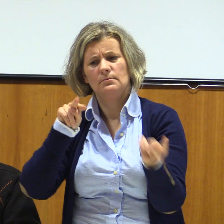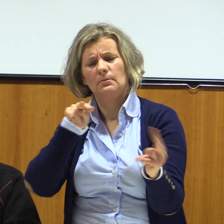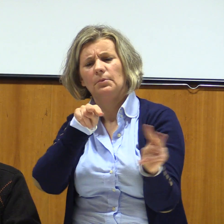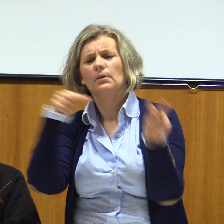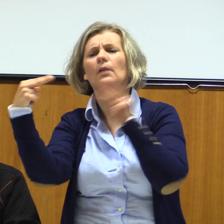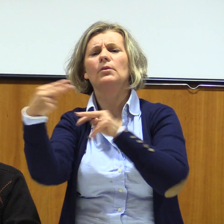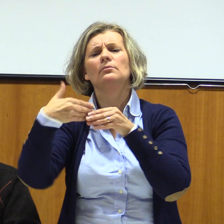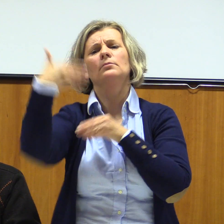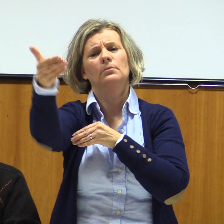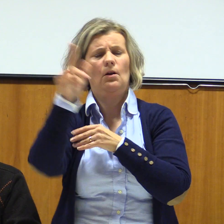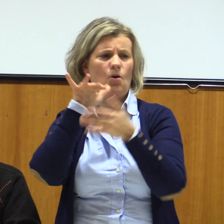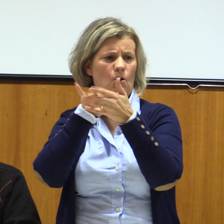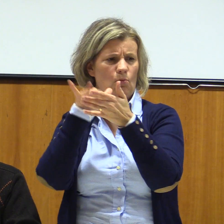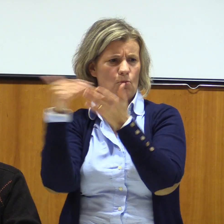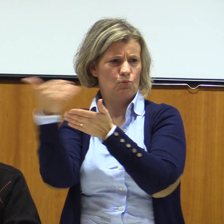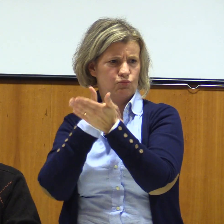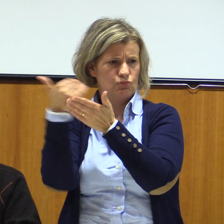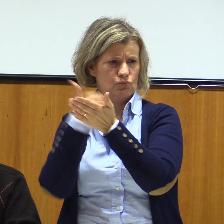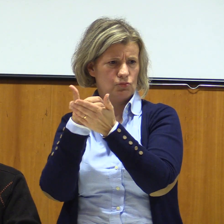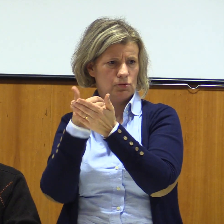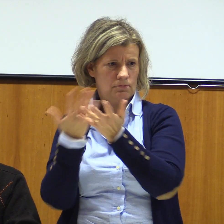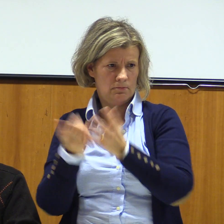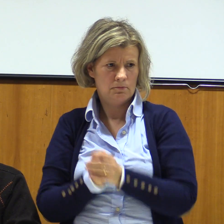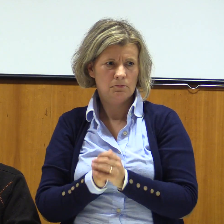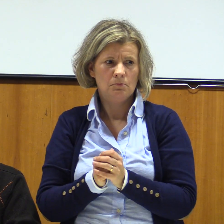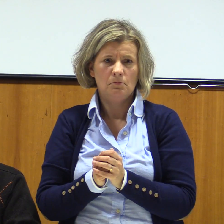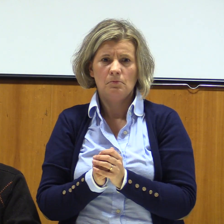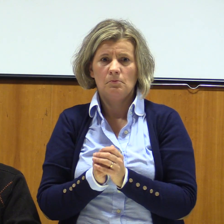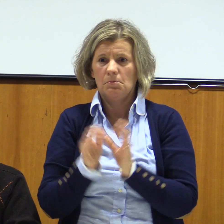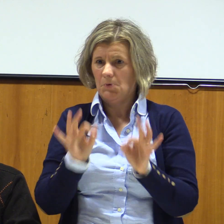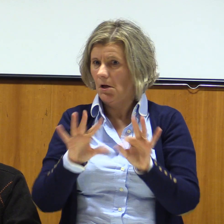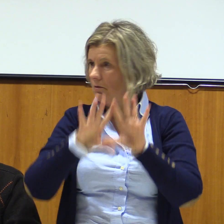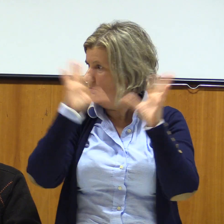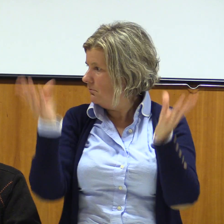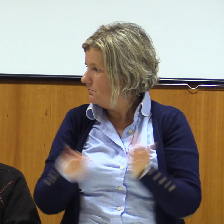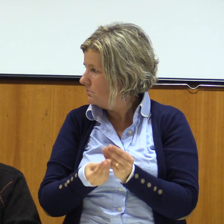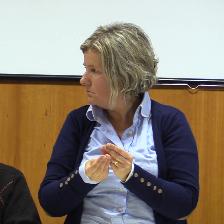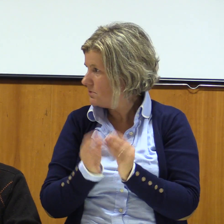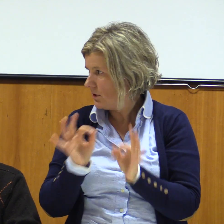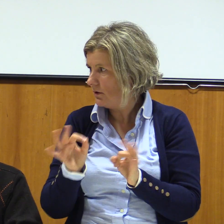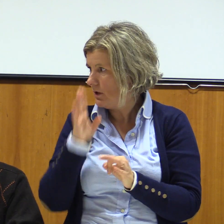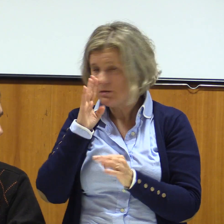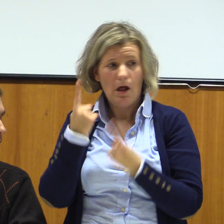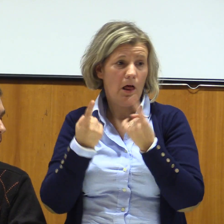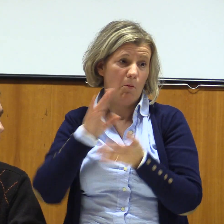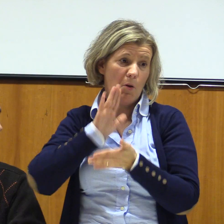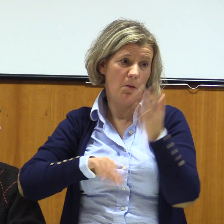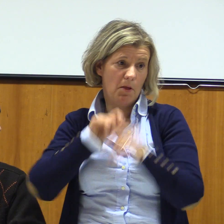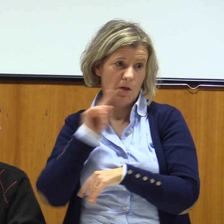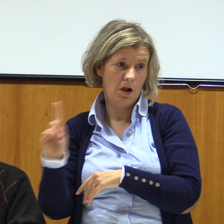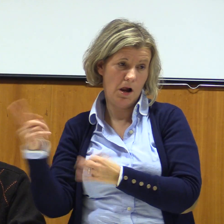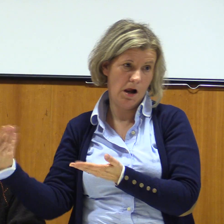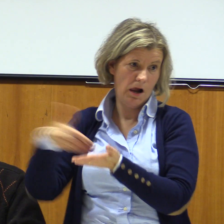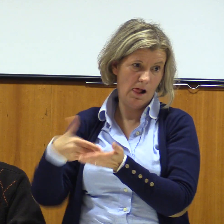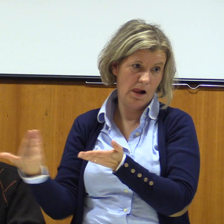possa acabar, e queremos que desista desde logo um grupo de recrutamento para a nossa área. Portanto, penso que falei de tudo o que queria